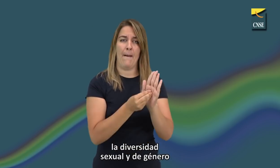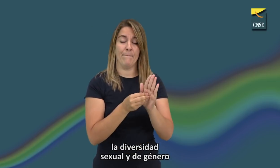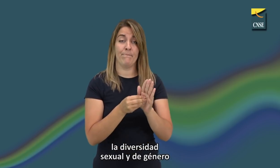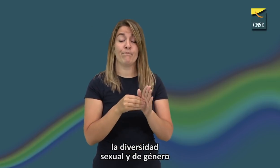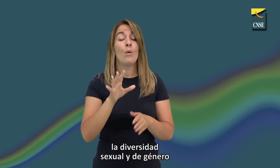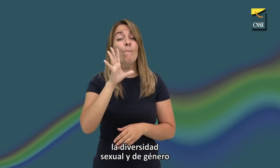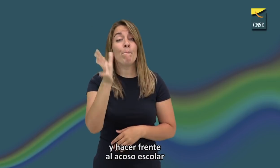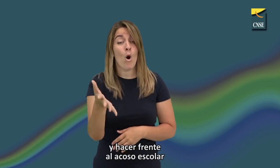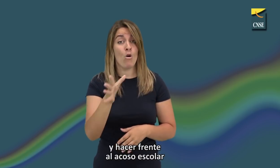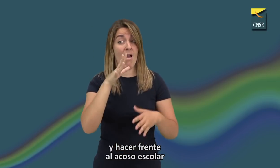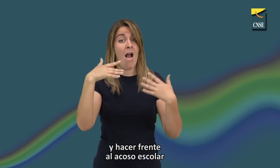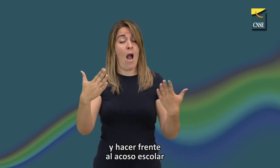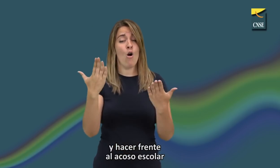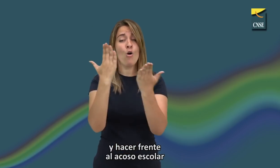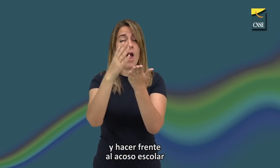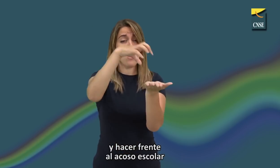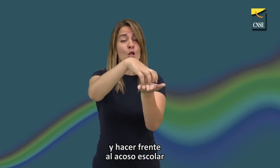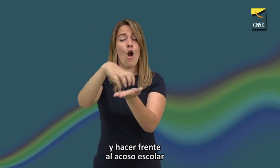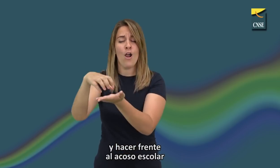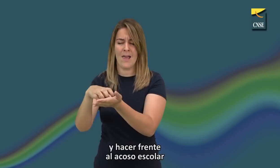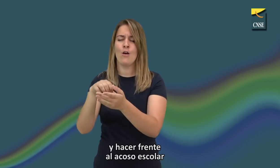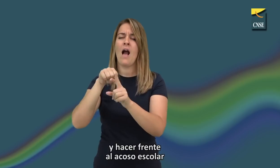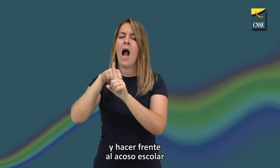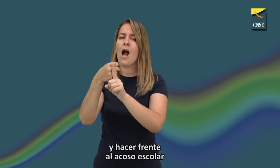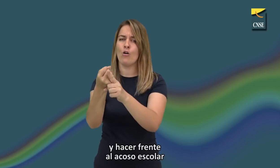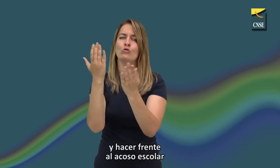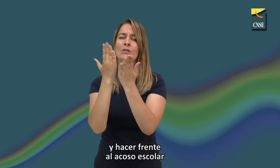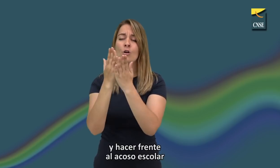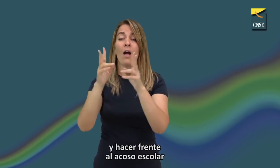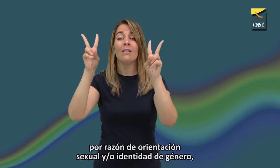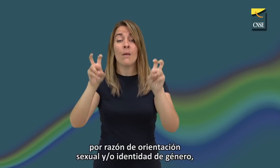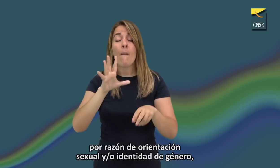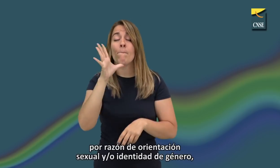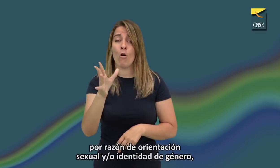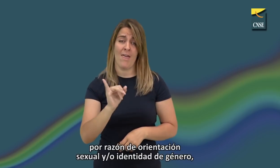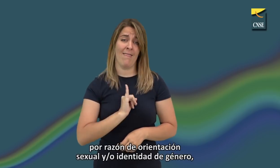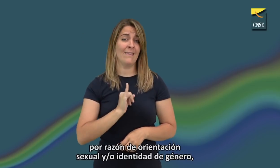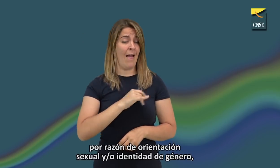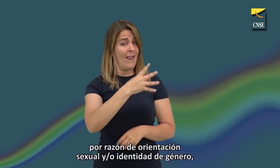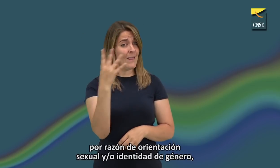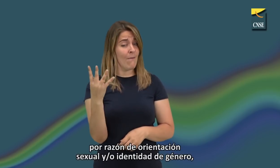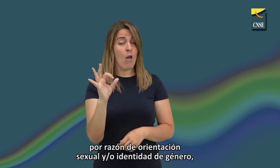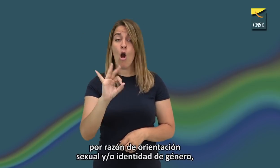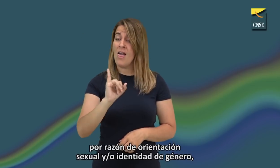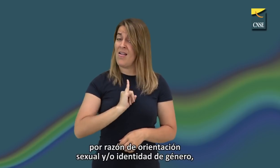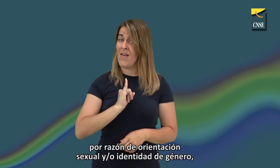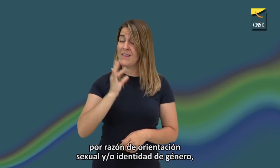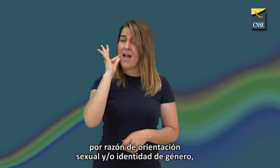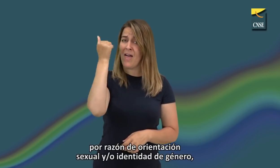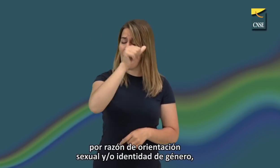Y hacer frente al acoso escolar. Por razón de orientación sexual y o identidad de género,